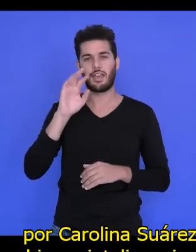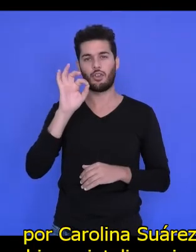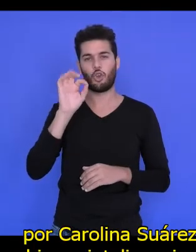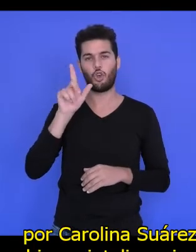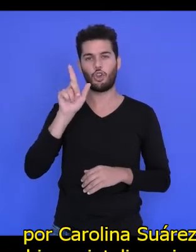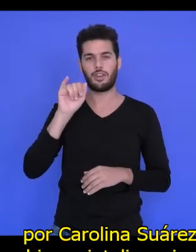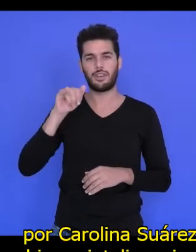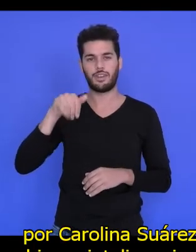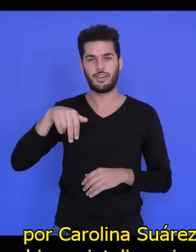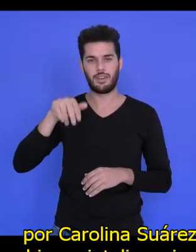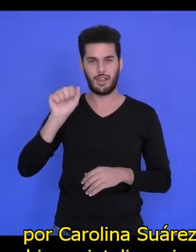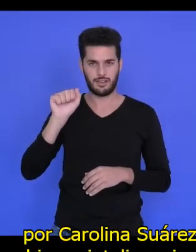Carolina Suárez.